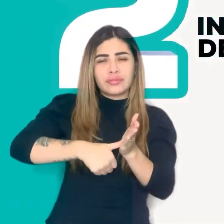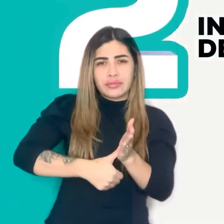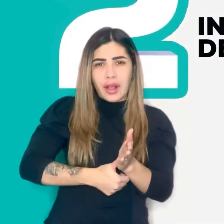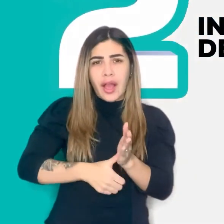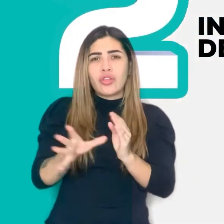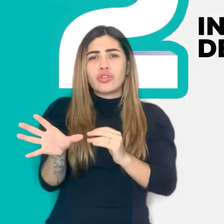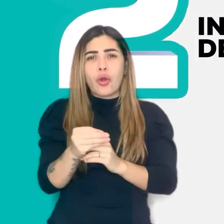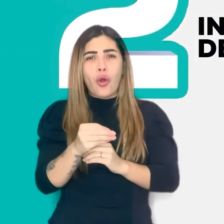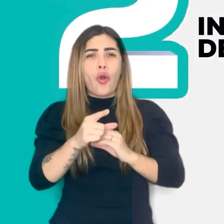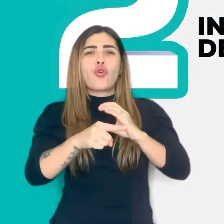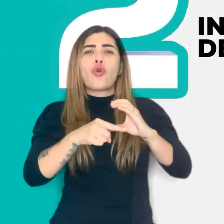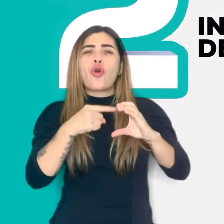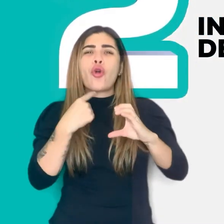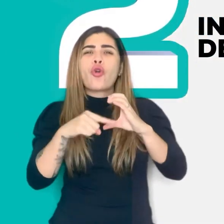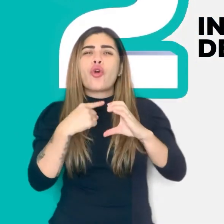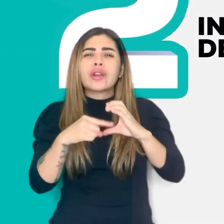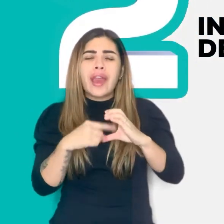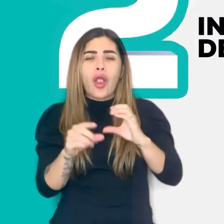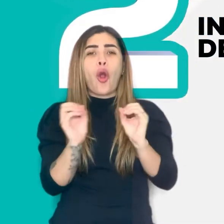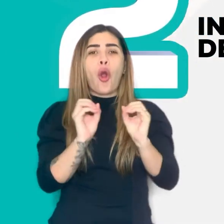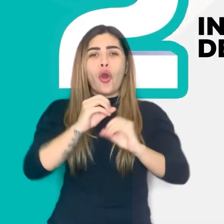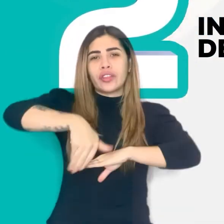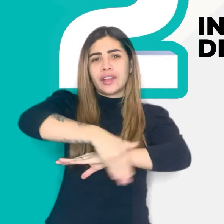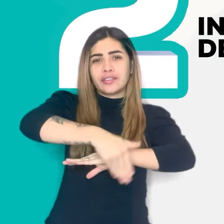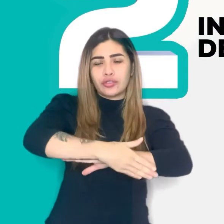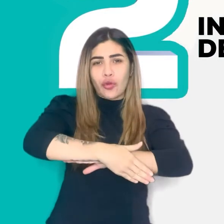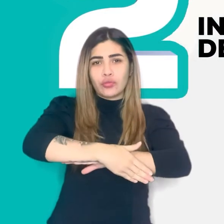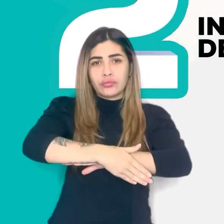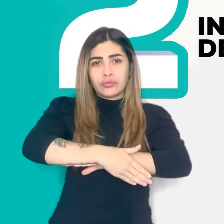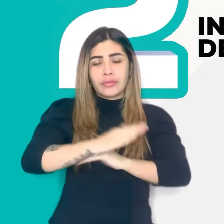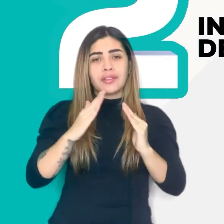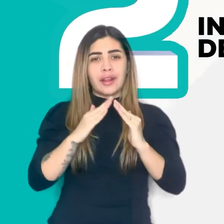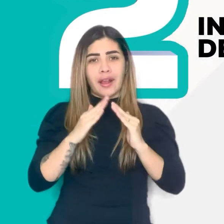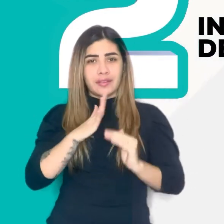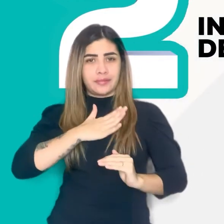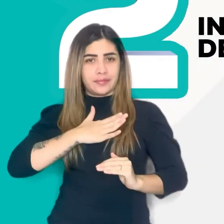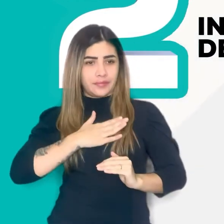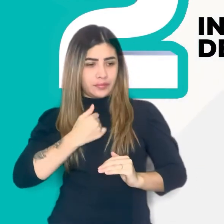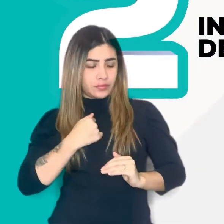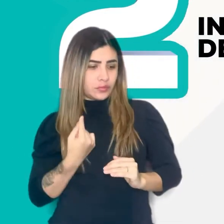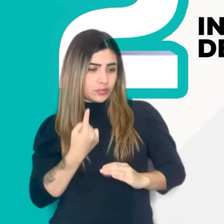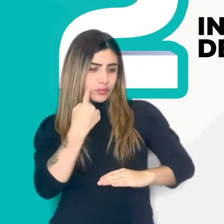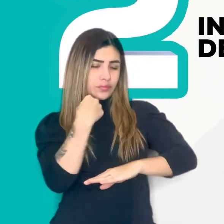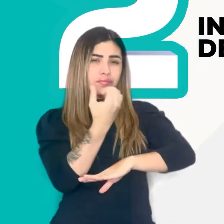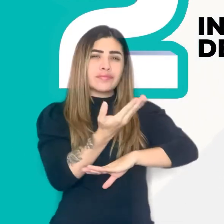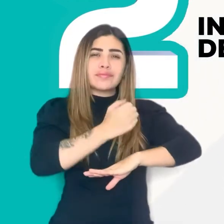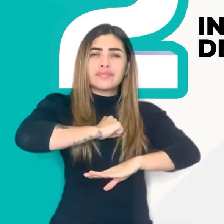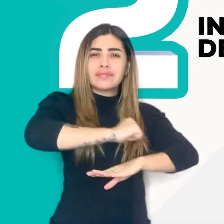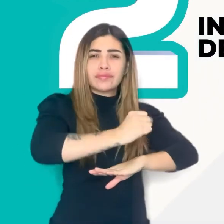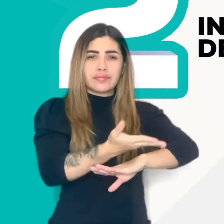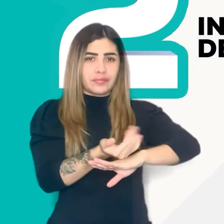completo, documento de identidad y una dirección física o correo electrónico a donde debe llegar la respuesta.